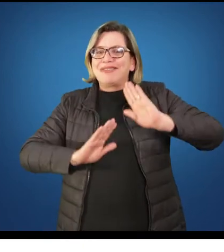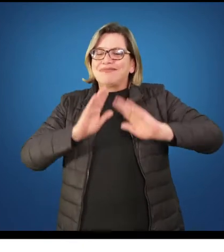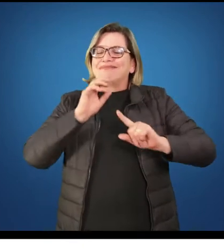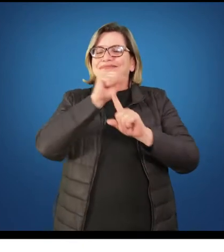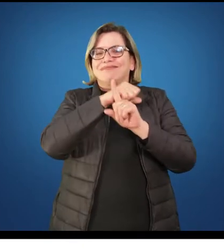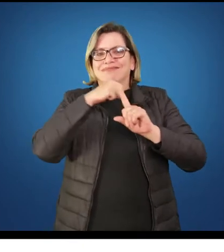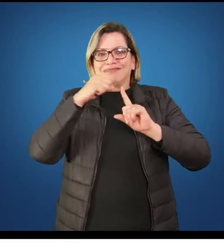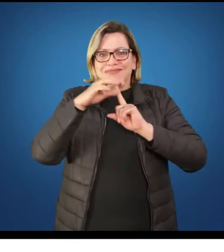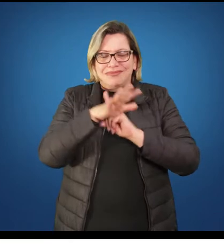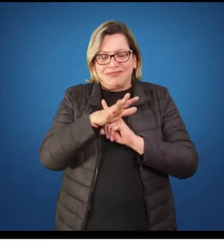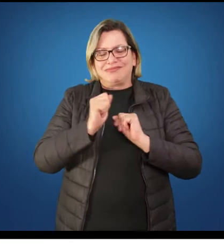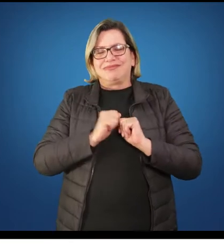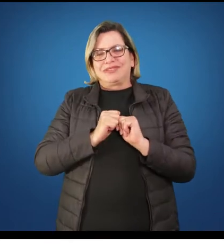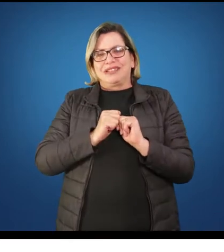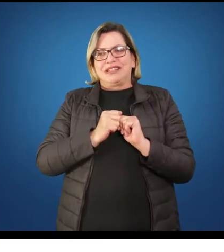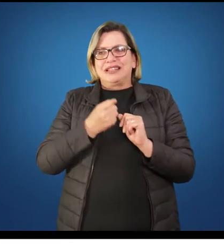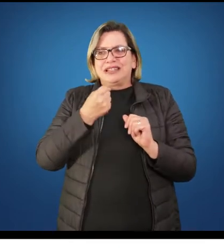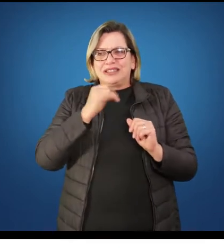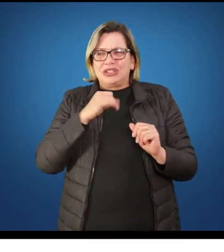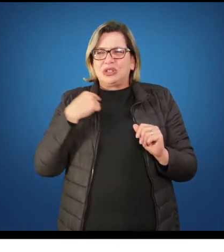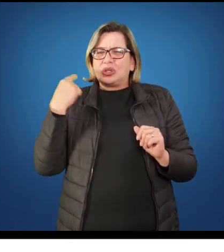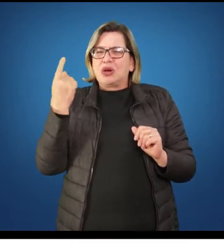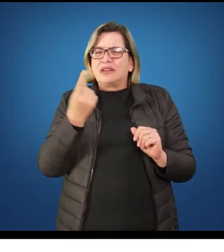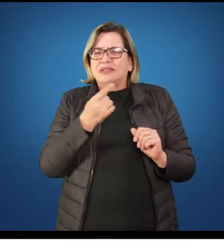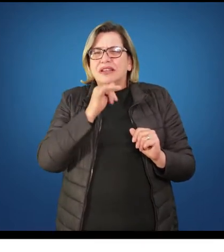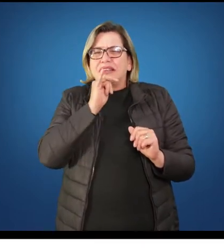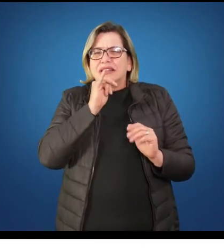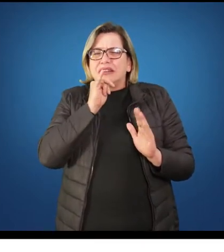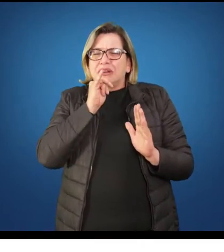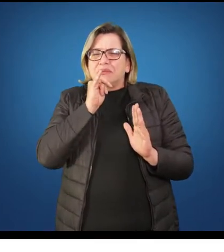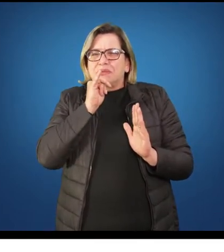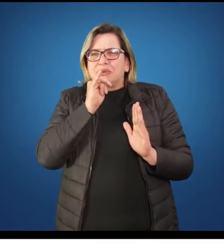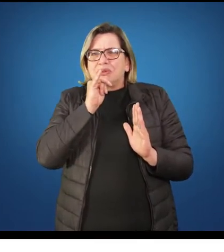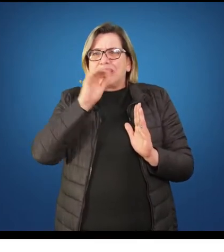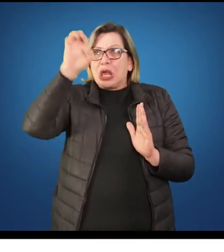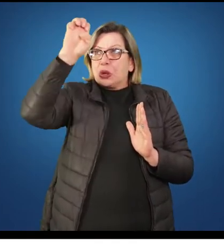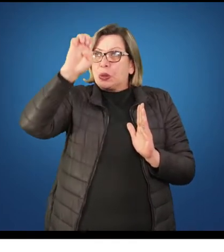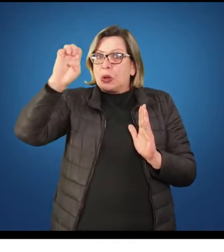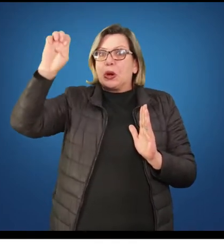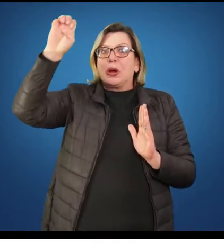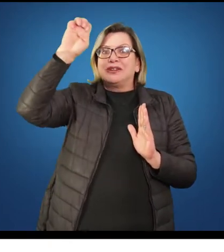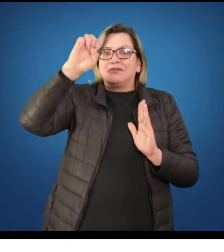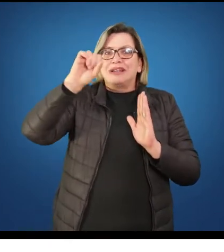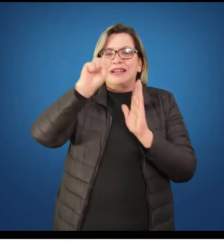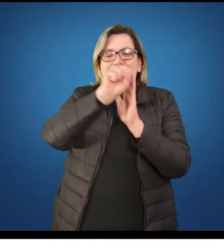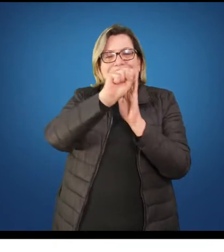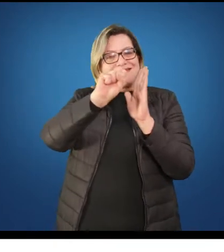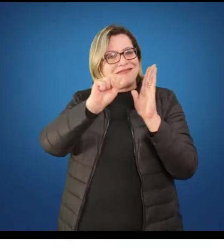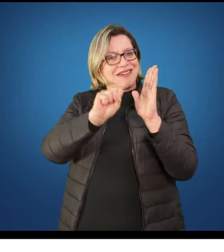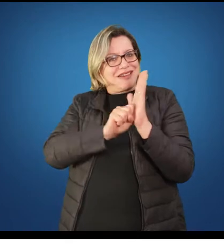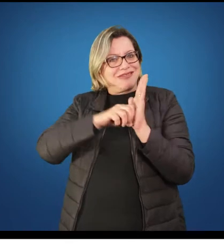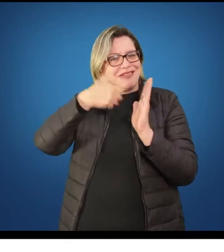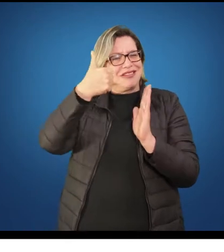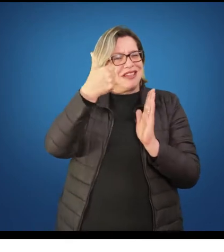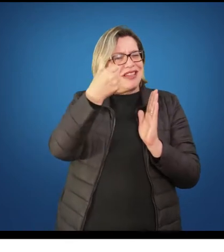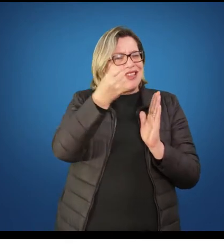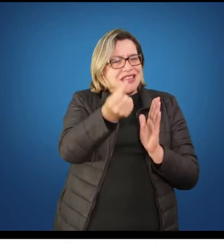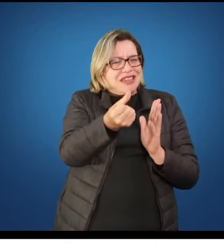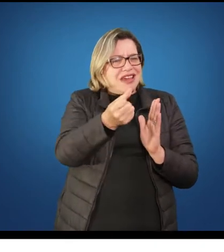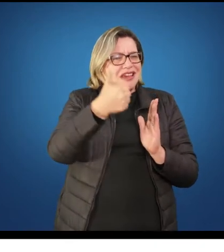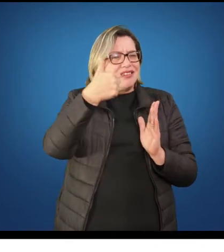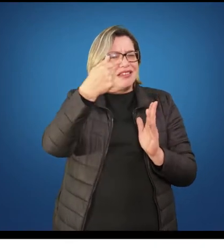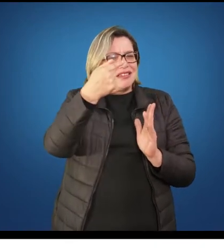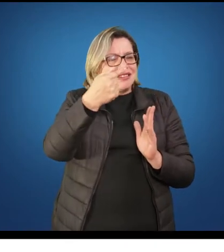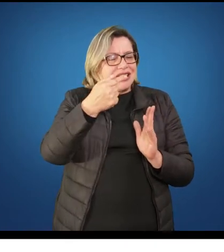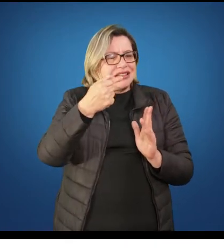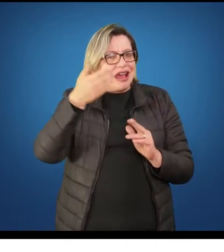ou o próprio familiar já inseria ela na vida do cotidiano adulto. Os estudos vão dizer que, na verdade, não existia a criança nem a